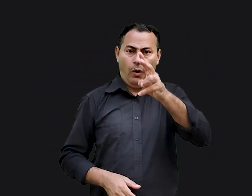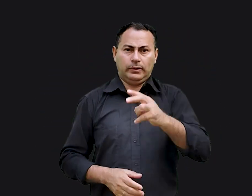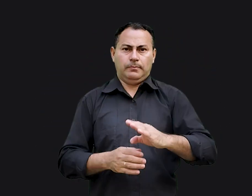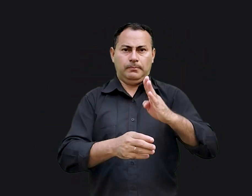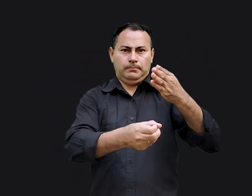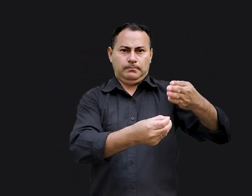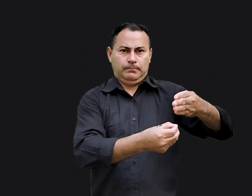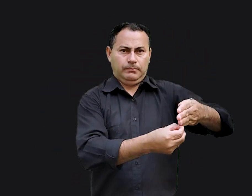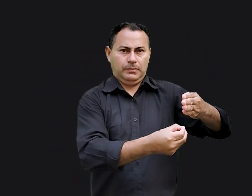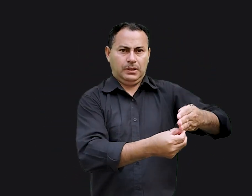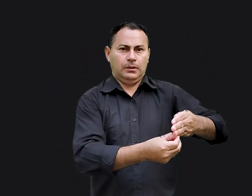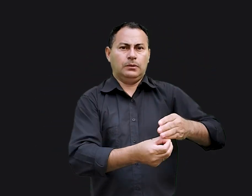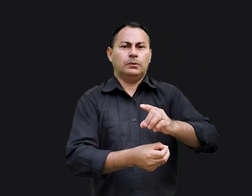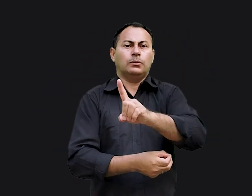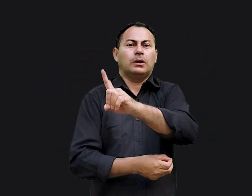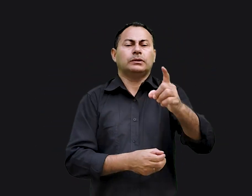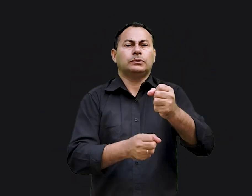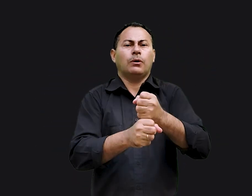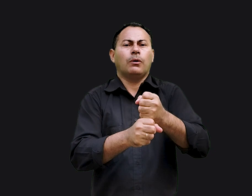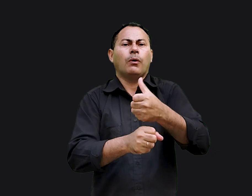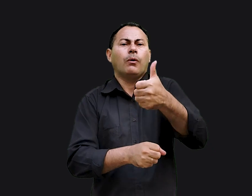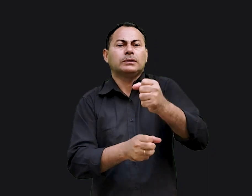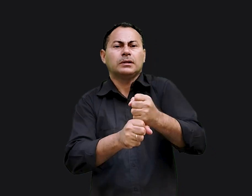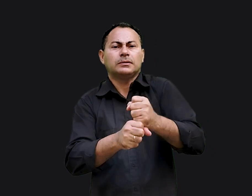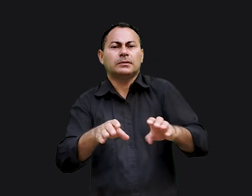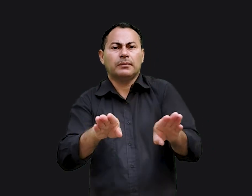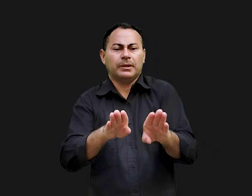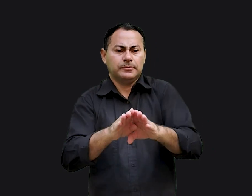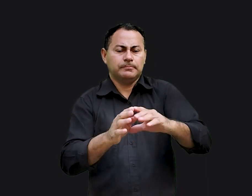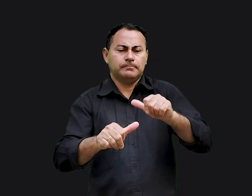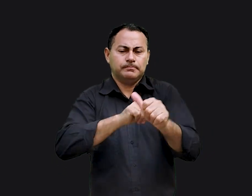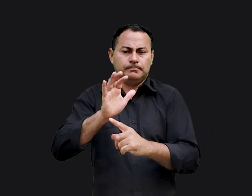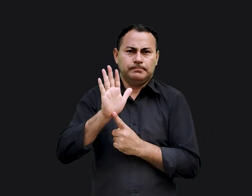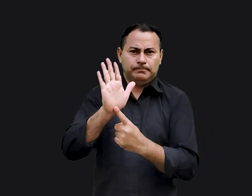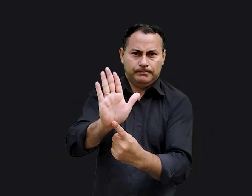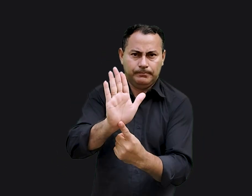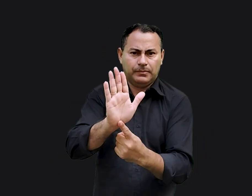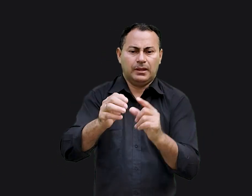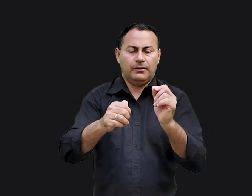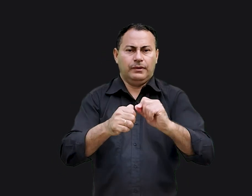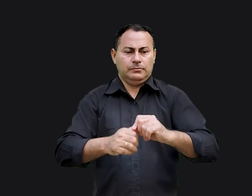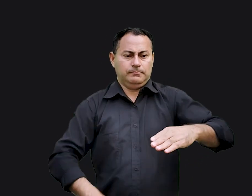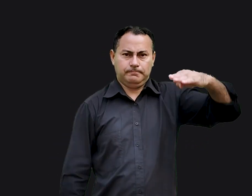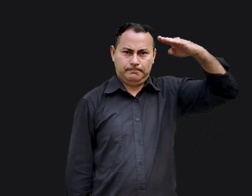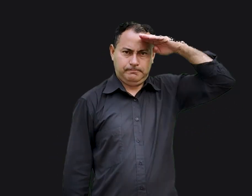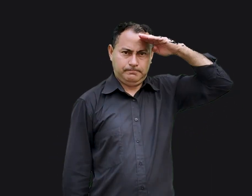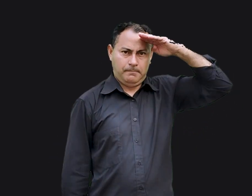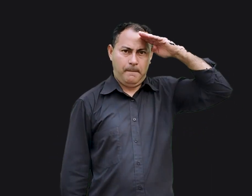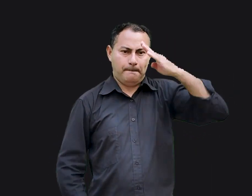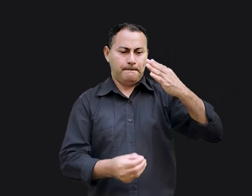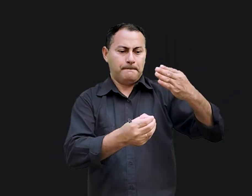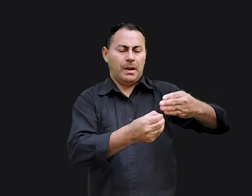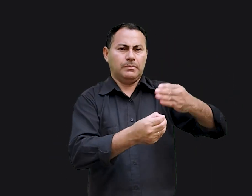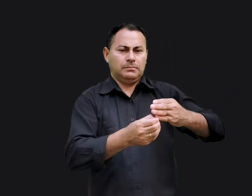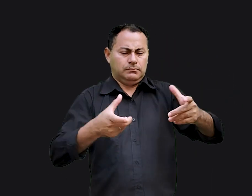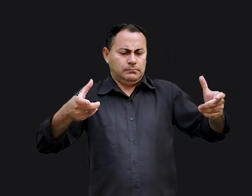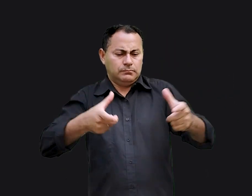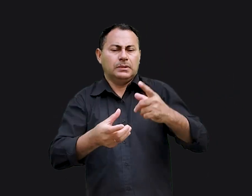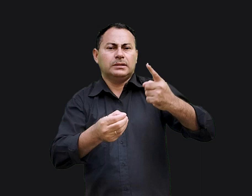ferro da Babilônia durante onze anos. Mas ele também acabou se rebelando que levou o exército babilônico a